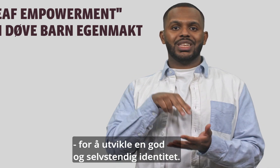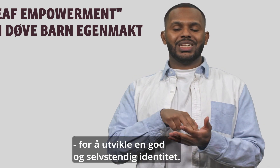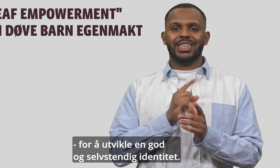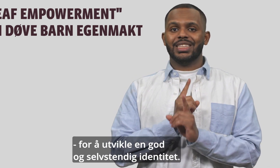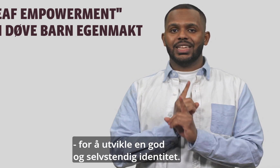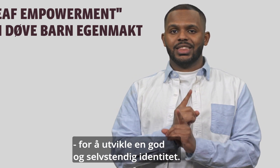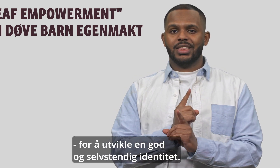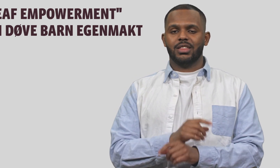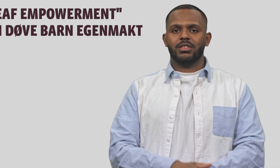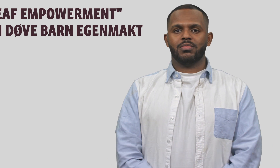identitet.